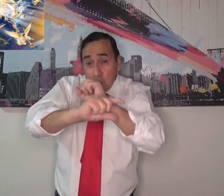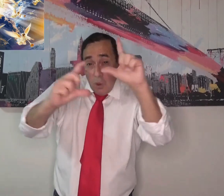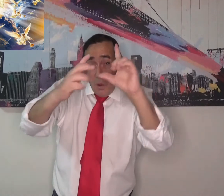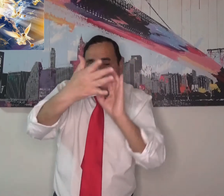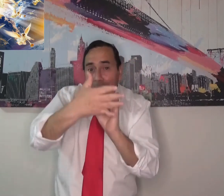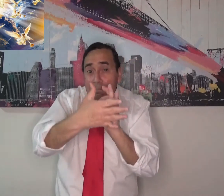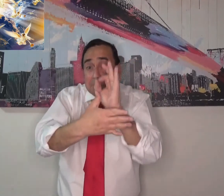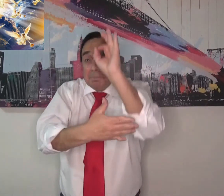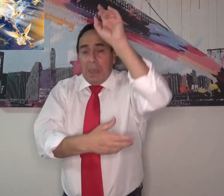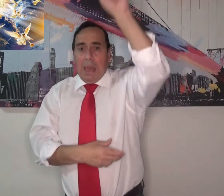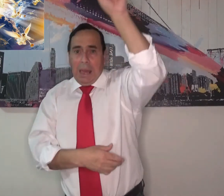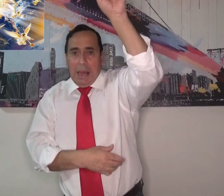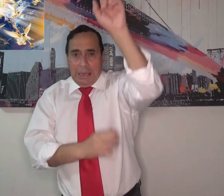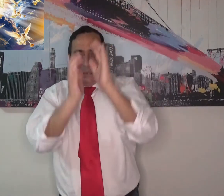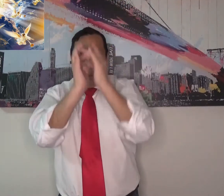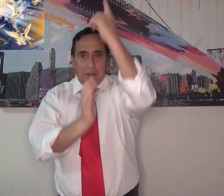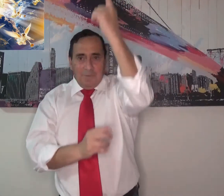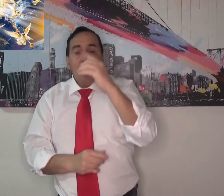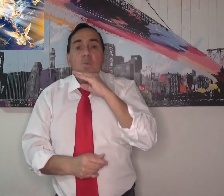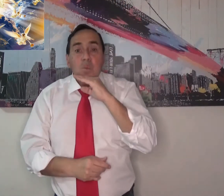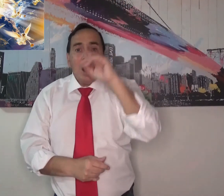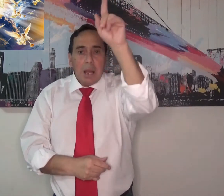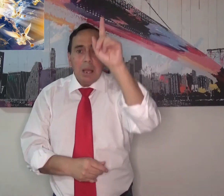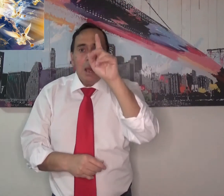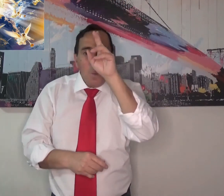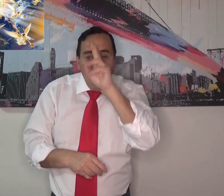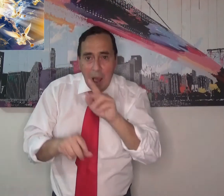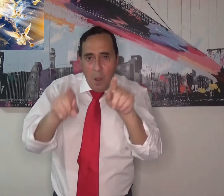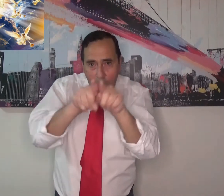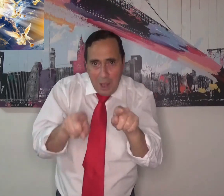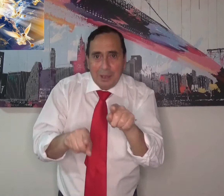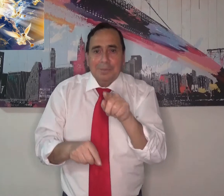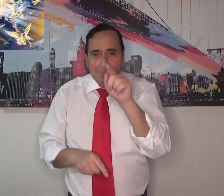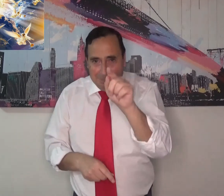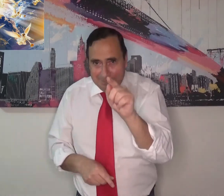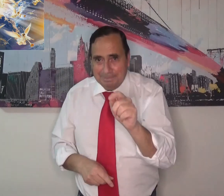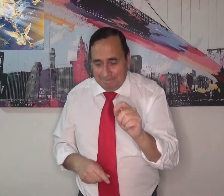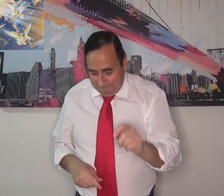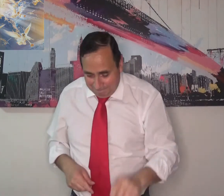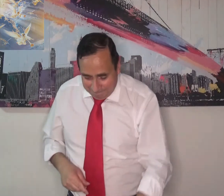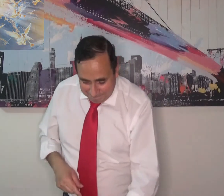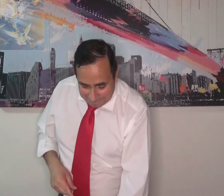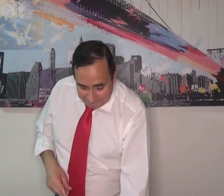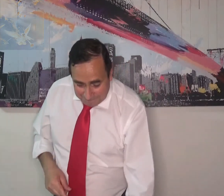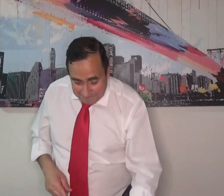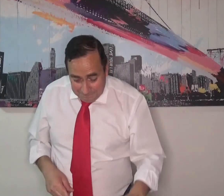Así como cuando aparece el sol en el cielo, todos lo vamos a poder ver de esa misma forma.